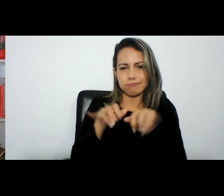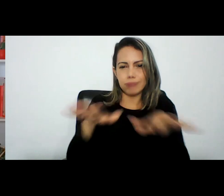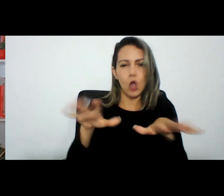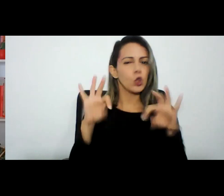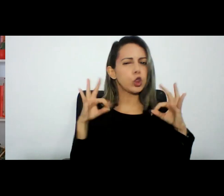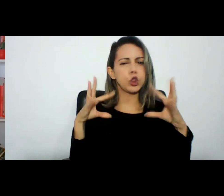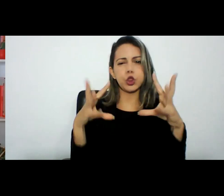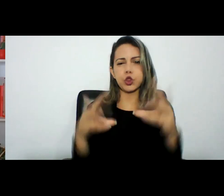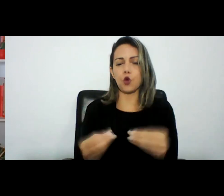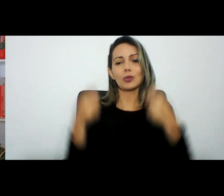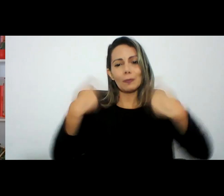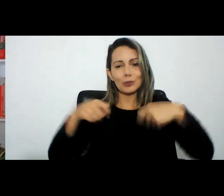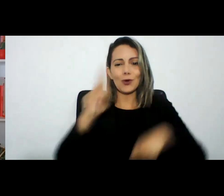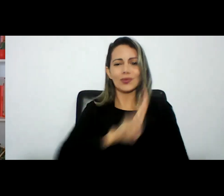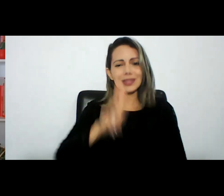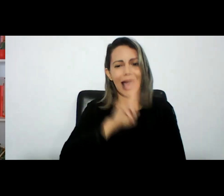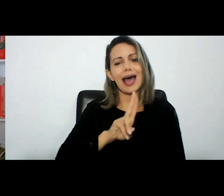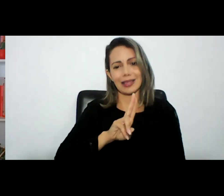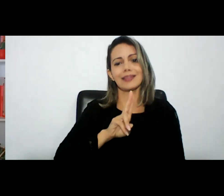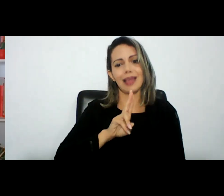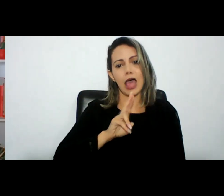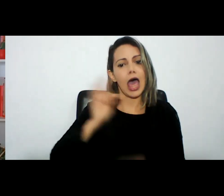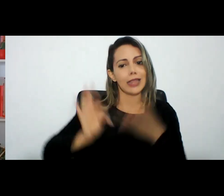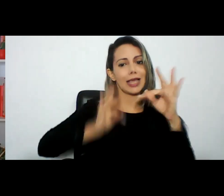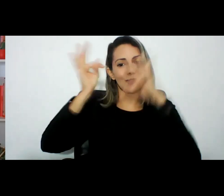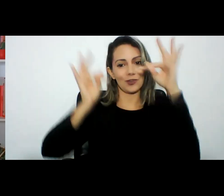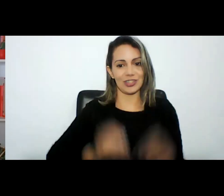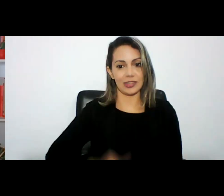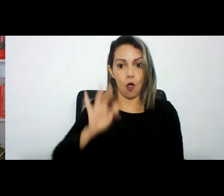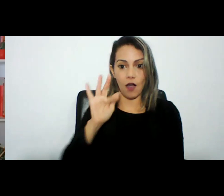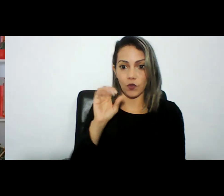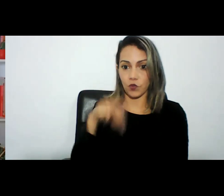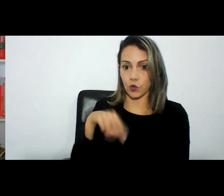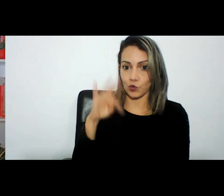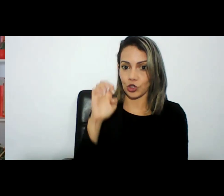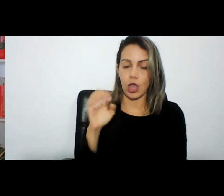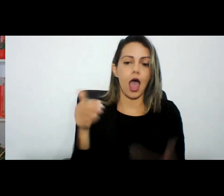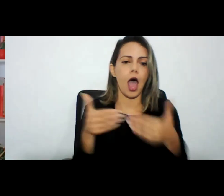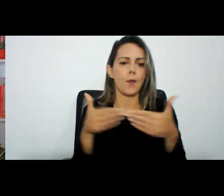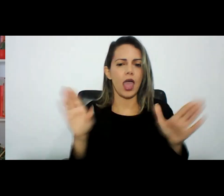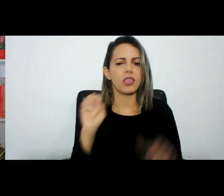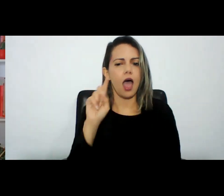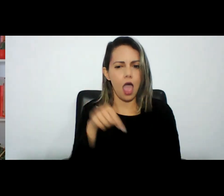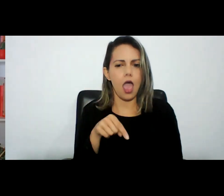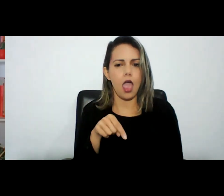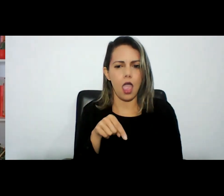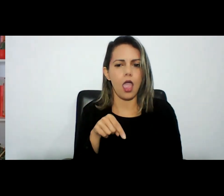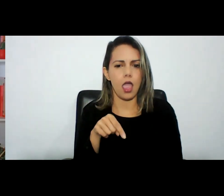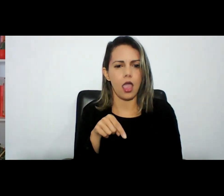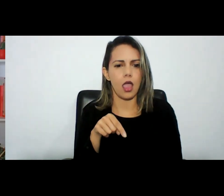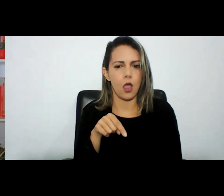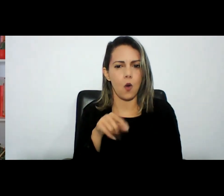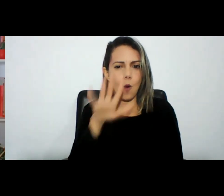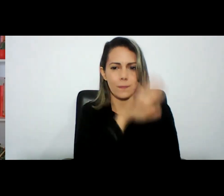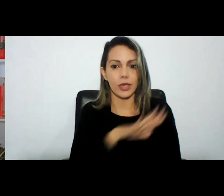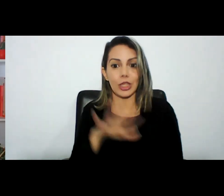então a fonte aberta ela é um olhar que deve ser trabalhado com